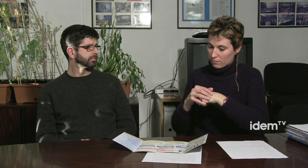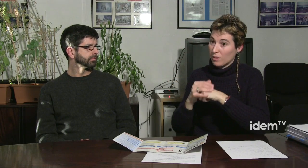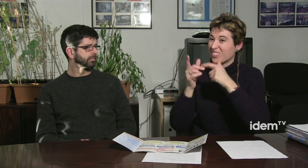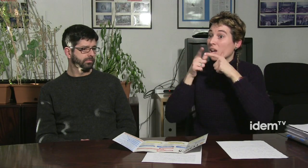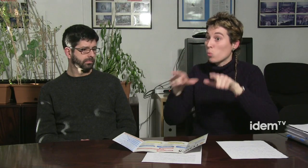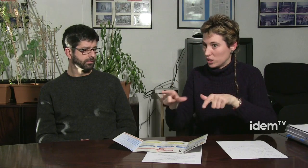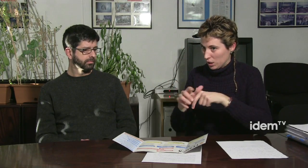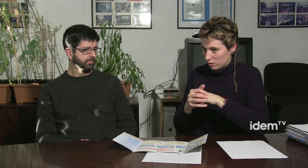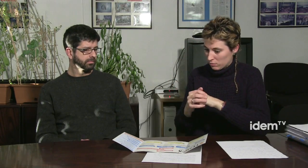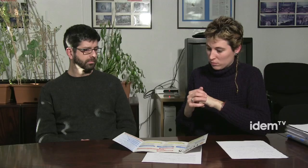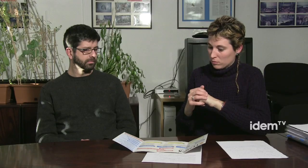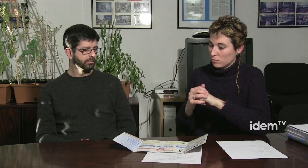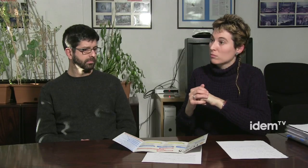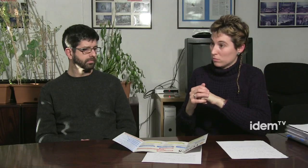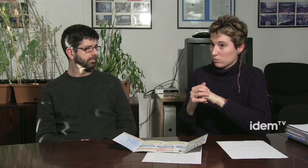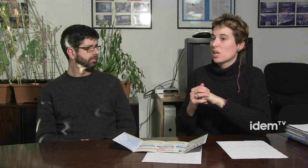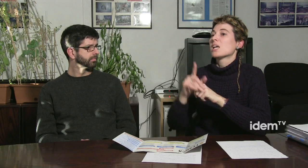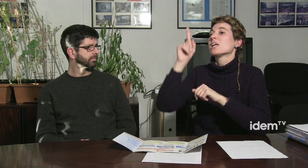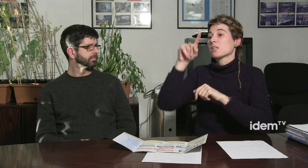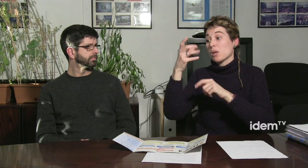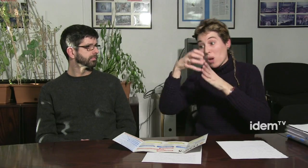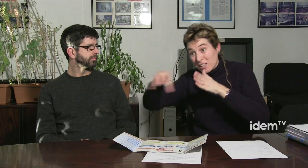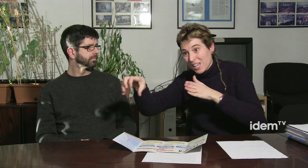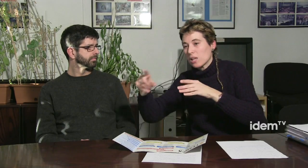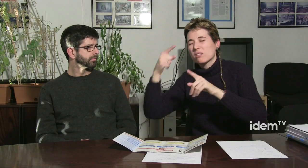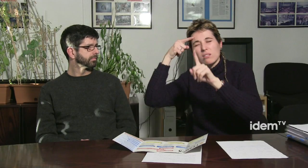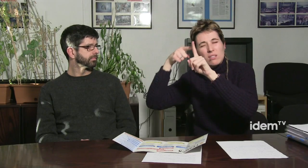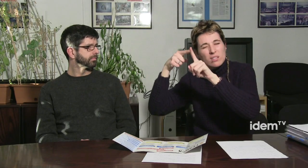i també política sectorial, i també un departament de lingüística.